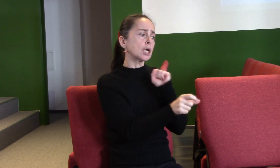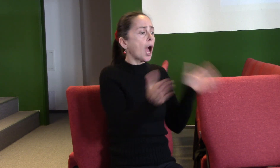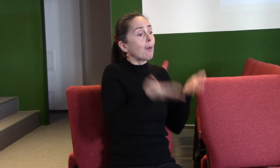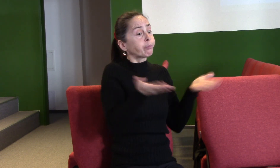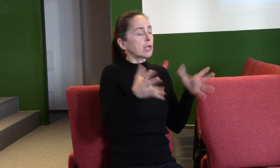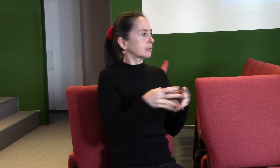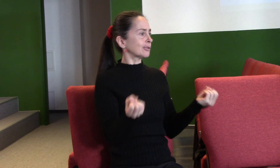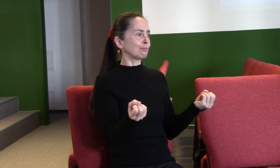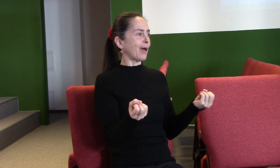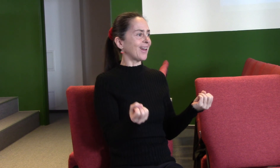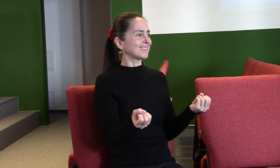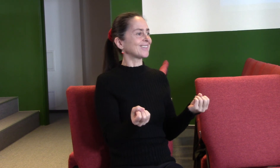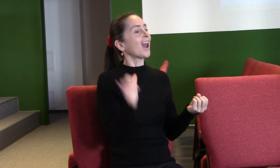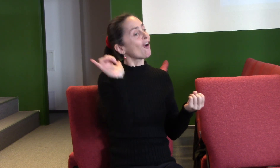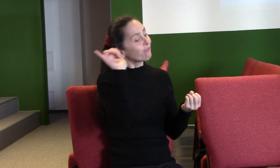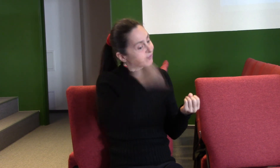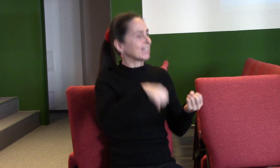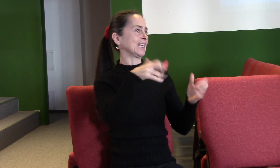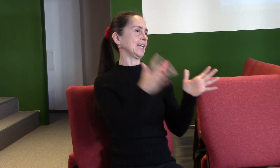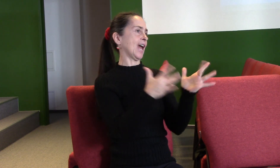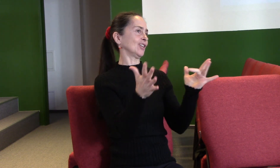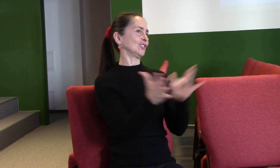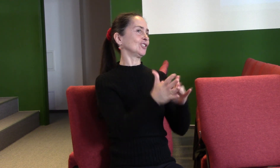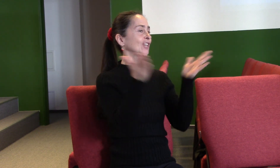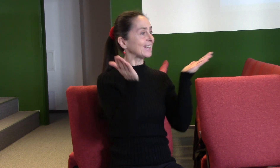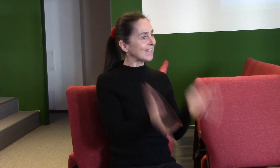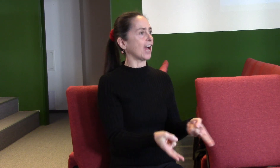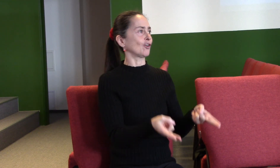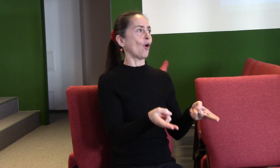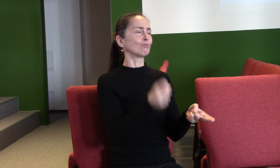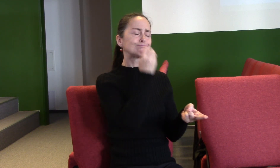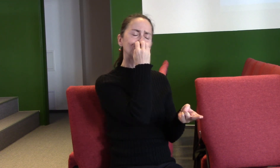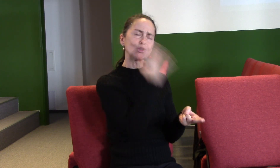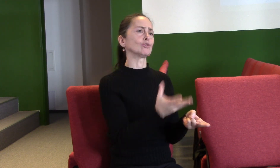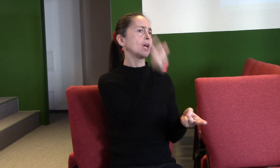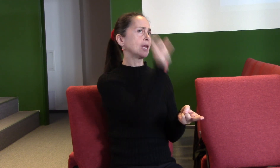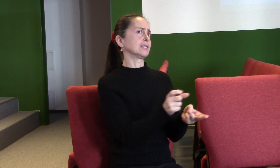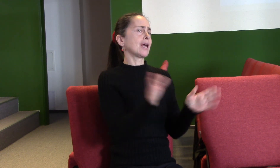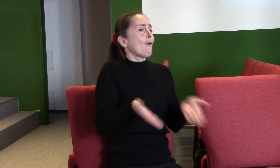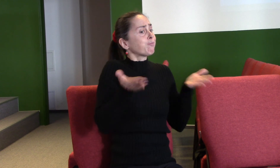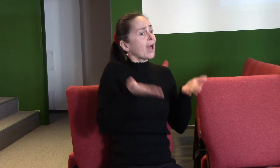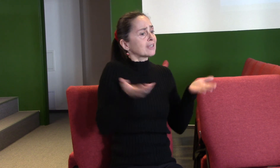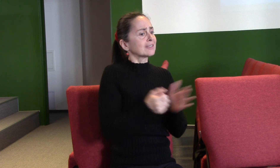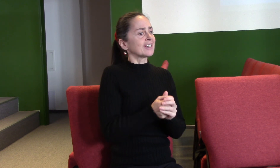pastýře, že jsi nám ukázal v něm, jaký ty skutečně jsi a že